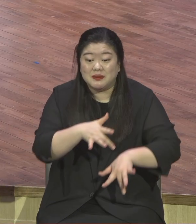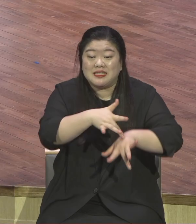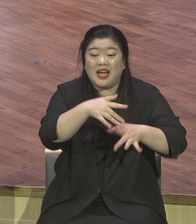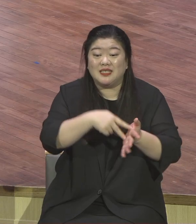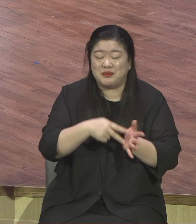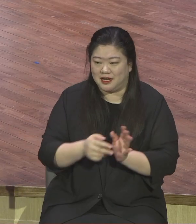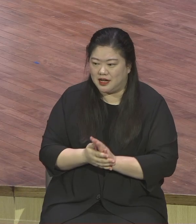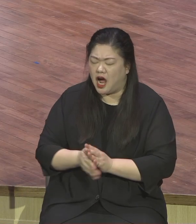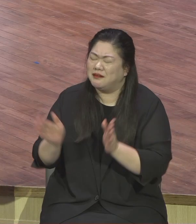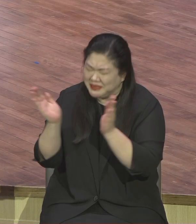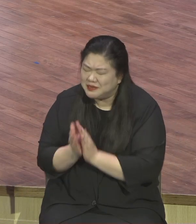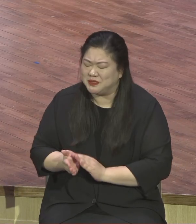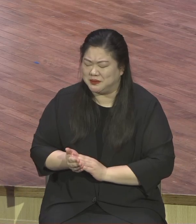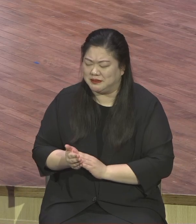듣는다고 내 똘마이라고